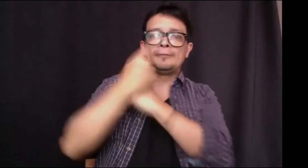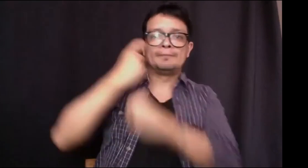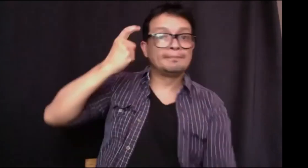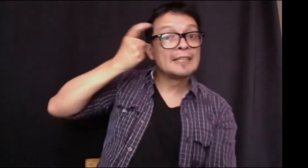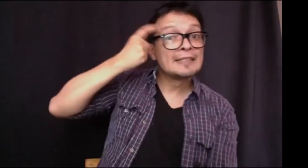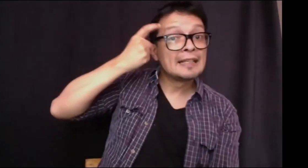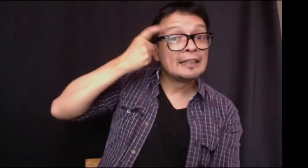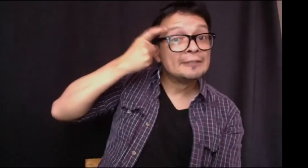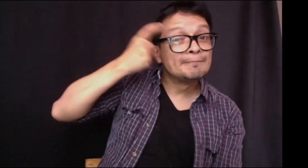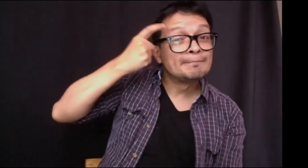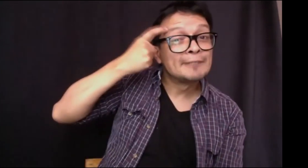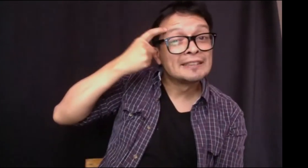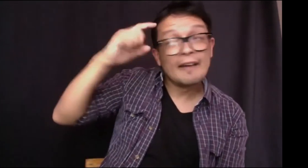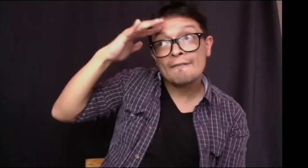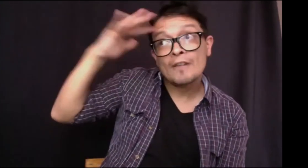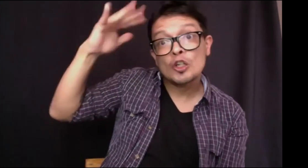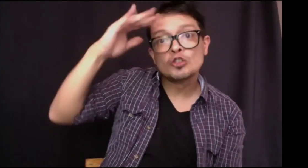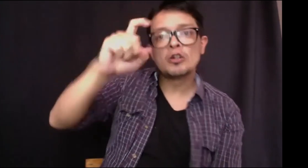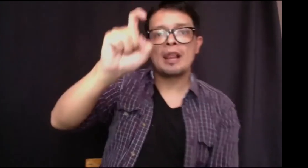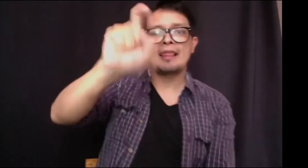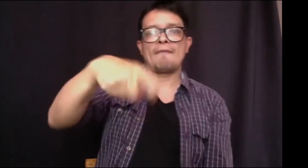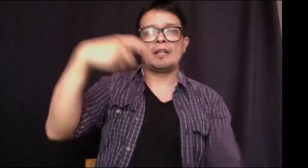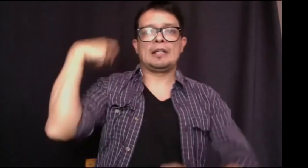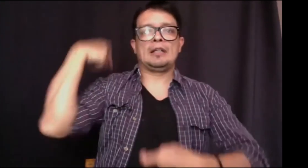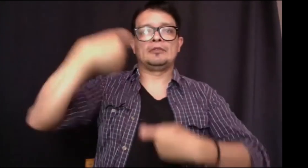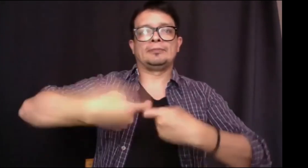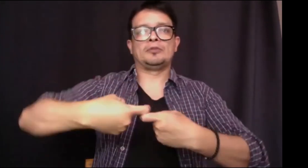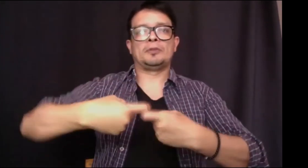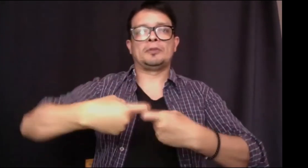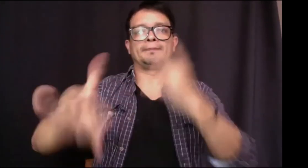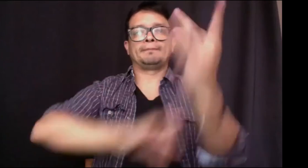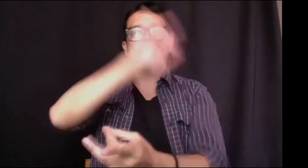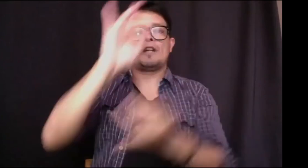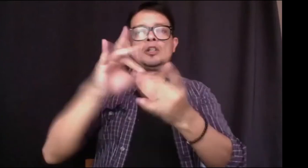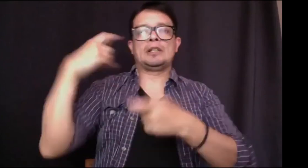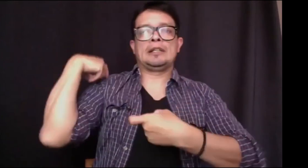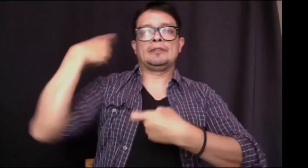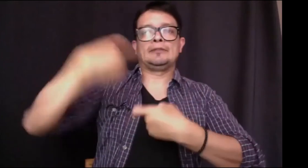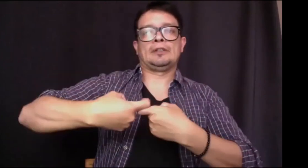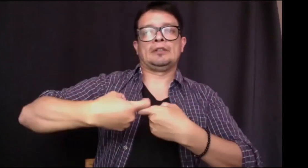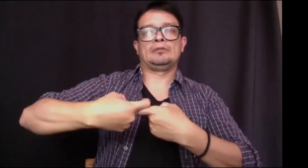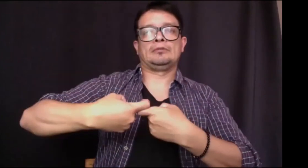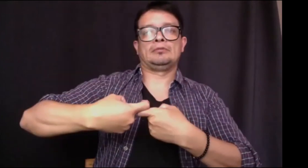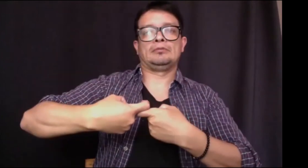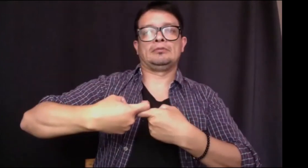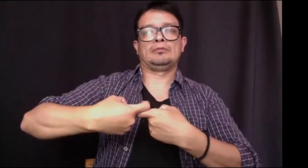universidad por ejemplo el valle pero también hace falta que como sociedad pensemos nosotros